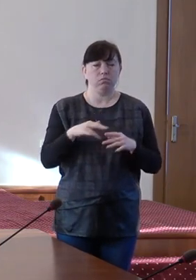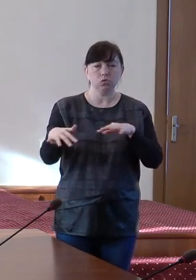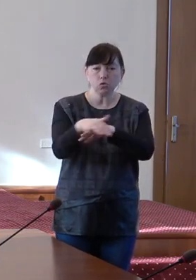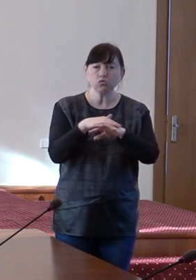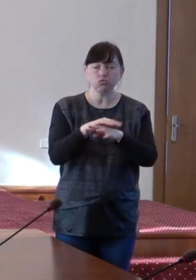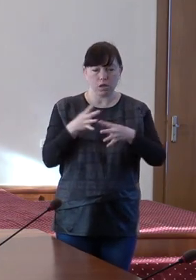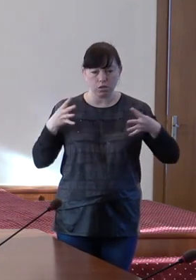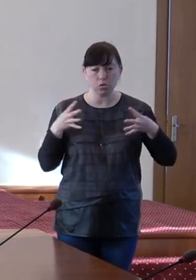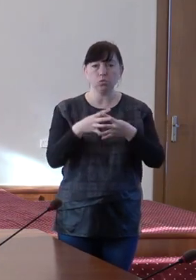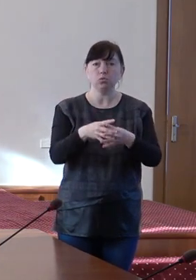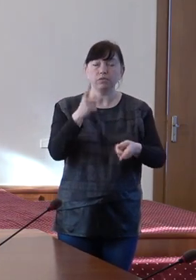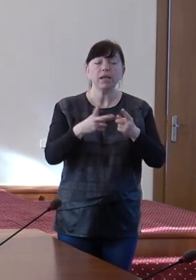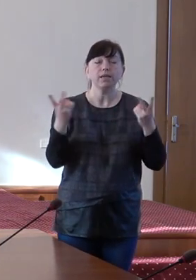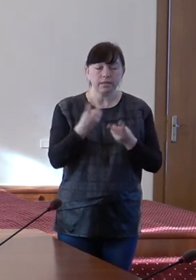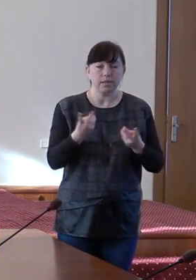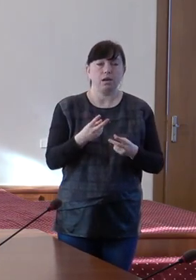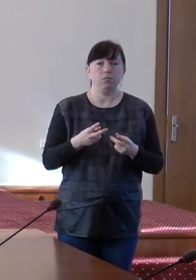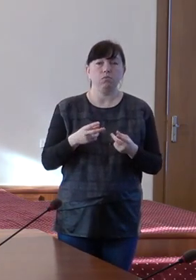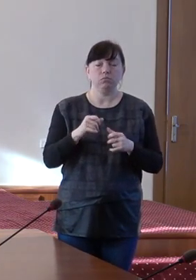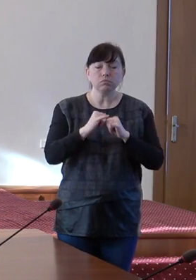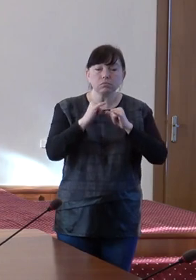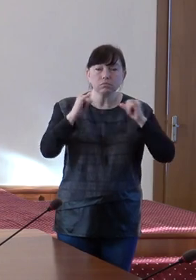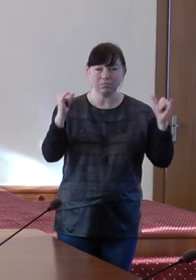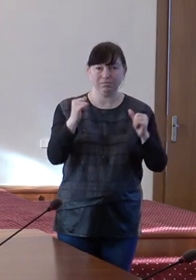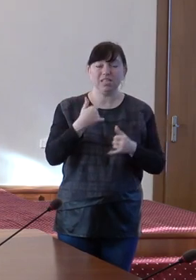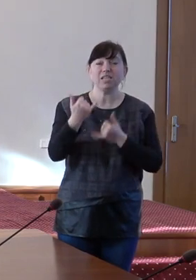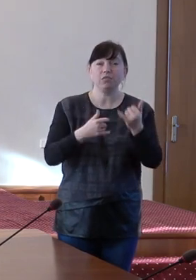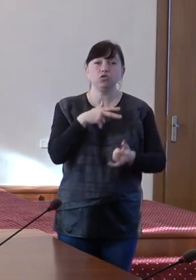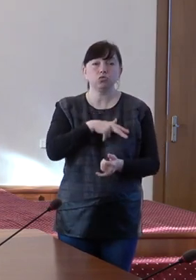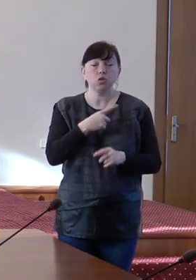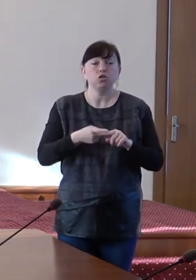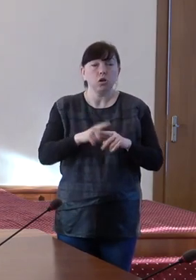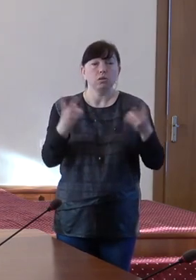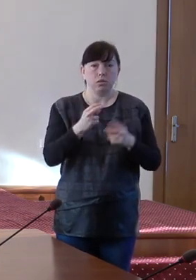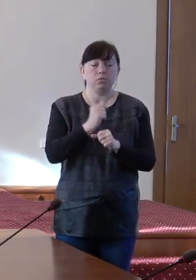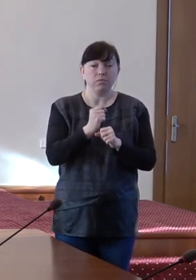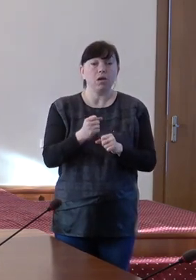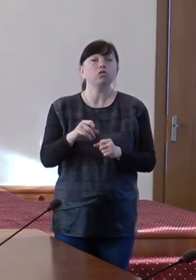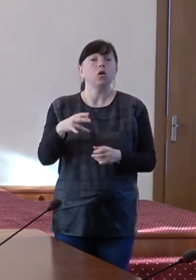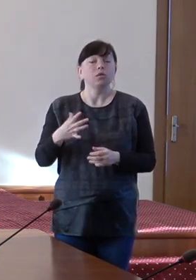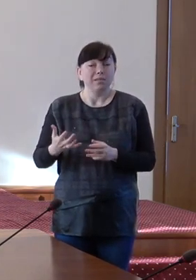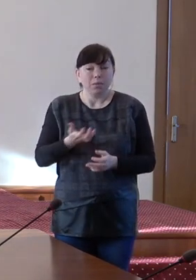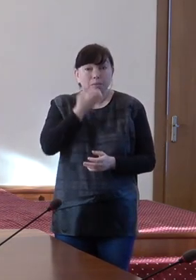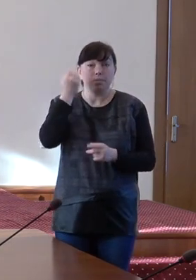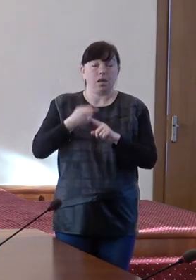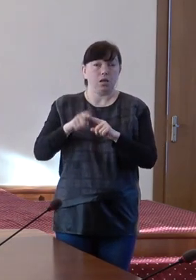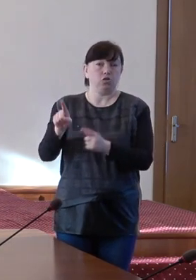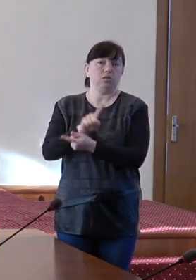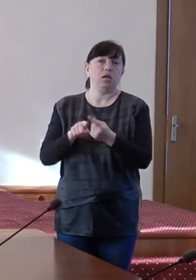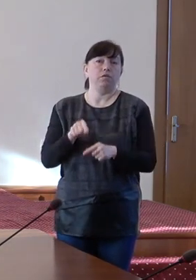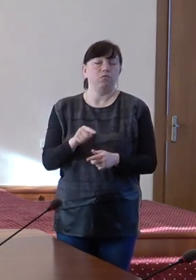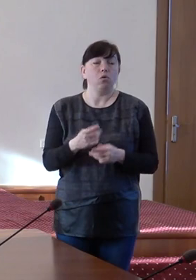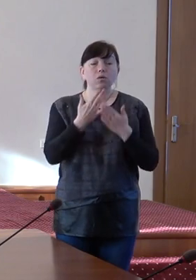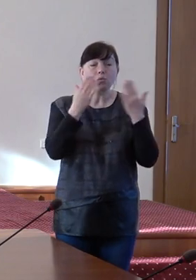adevărat, trebuie să investim mai mult în serviciile sociale și asta urmează să facem inclusiv prin această reformă. În